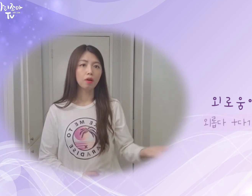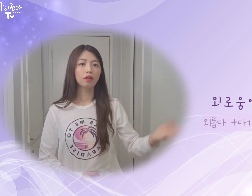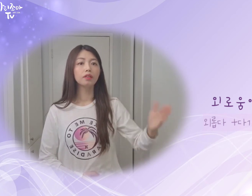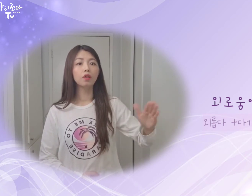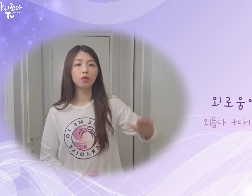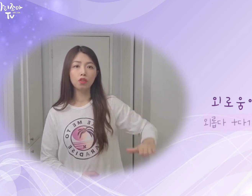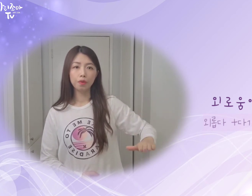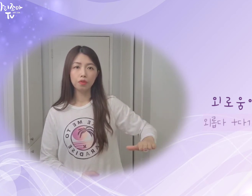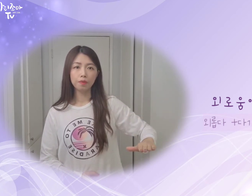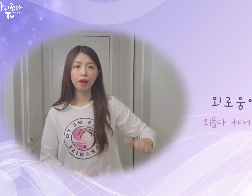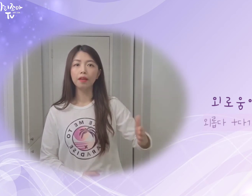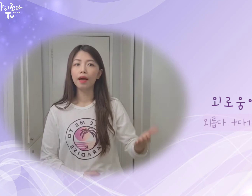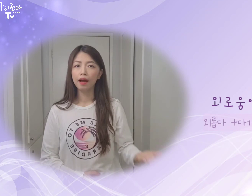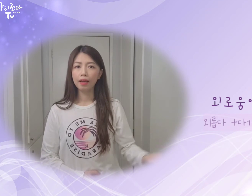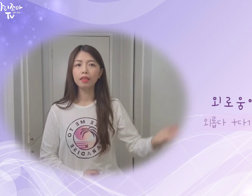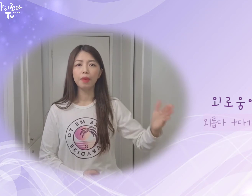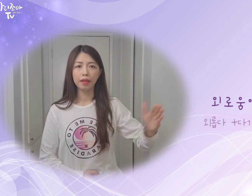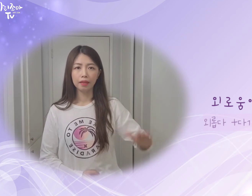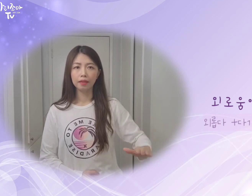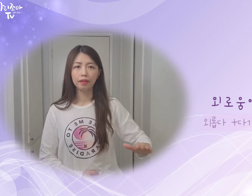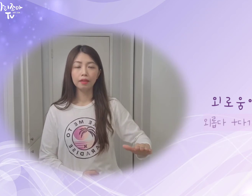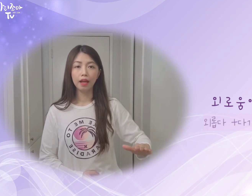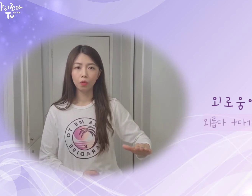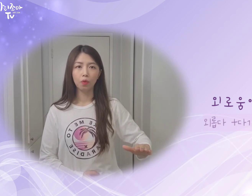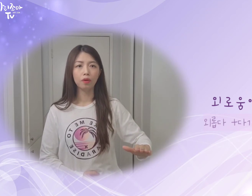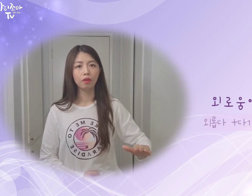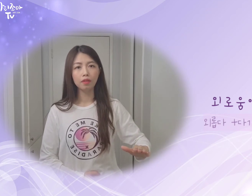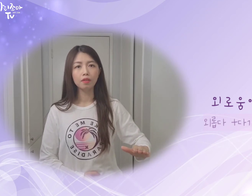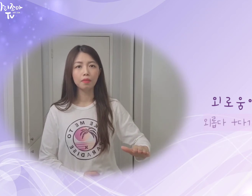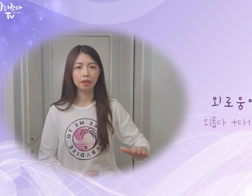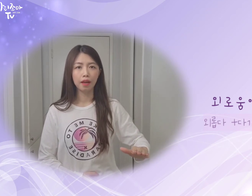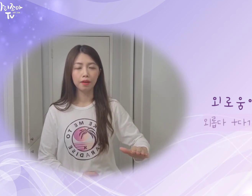그대로 뒤집어 주시면 하지만 그래도 이런 뜻입니다.